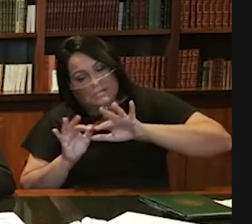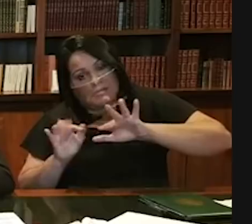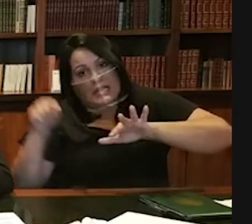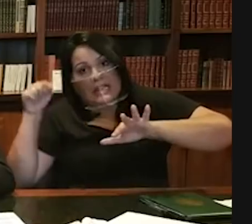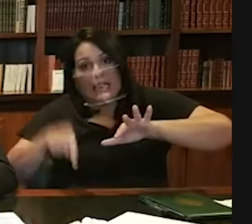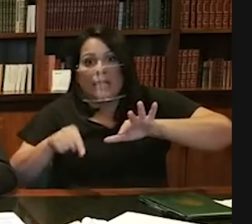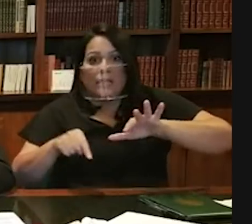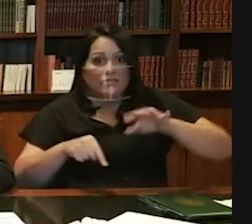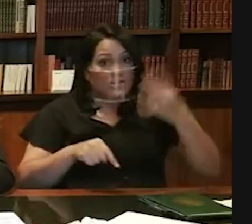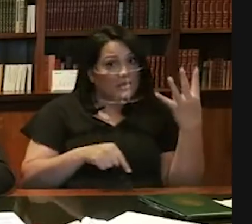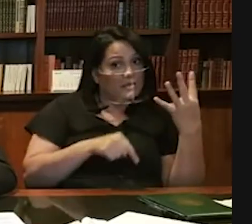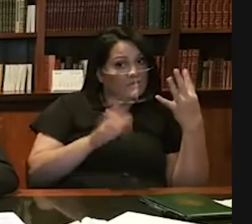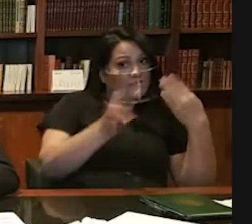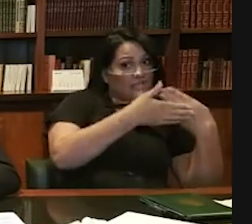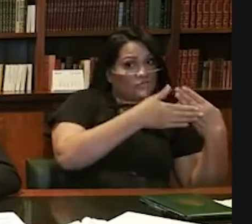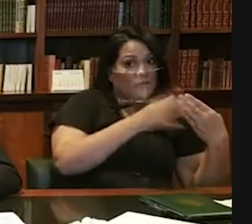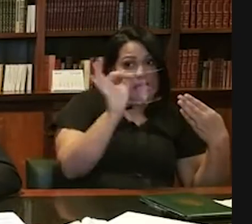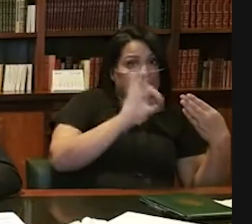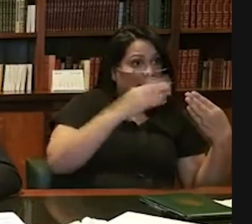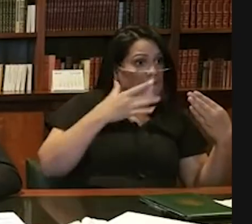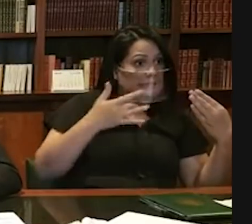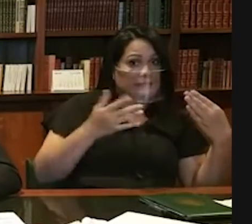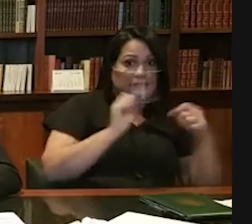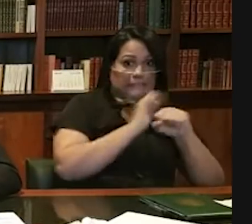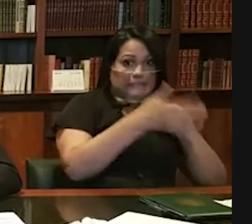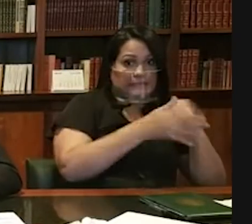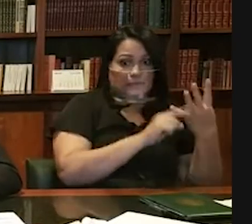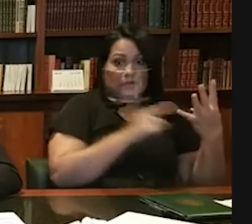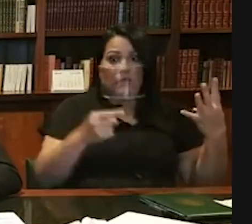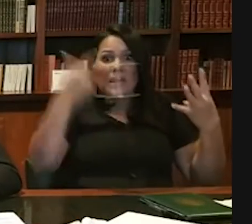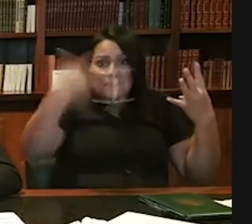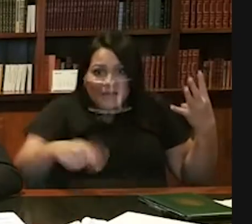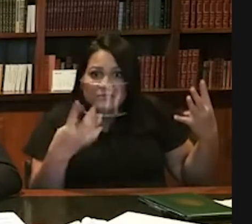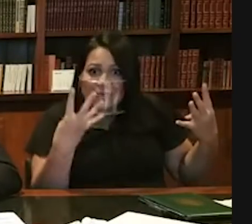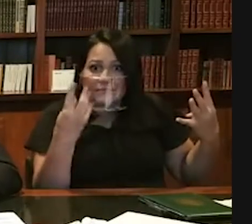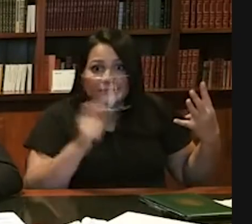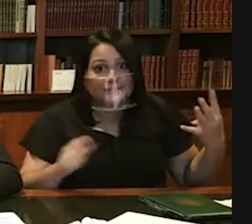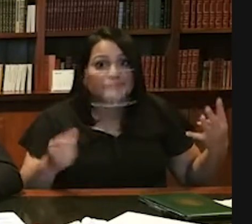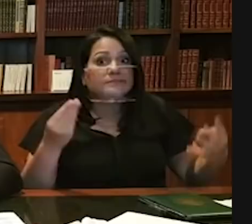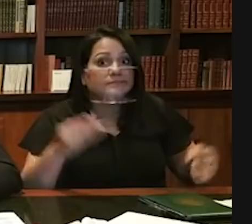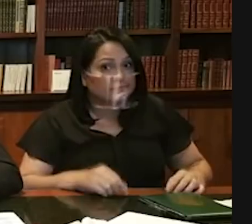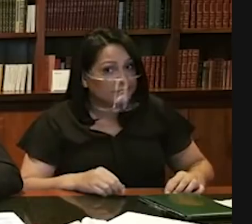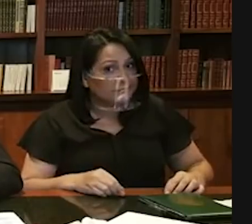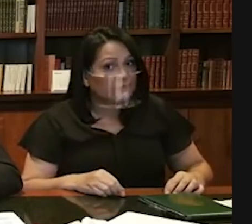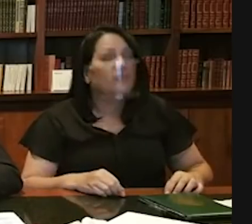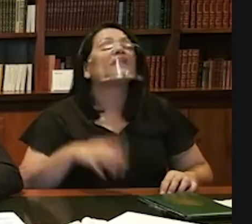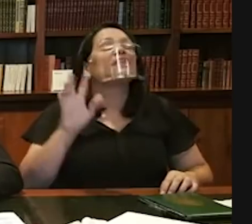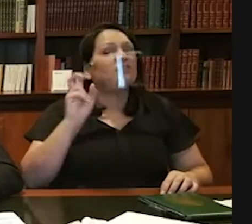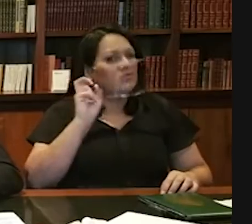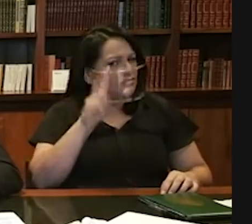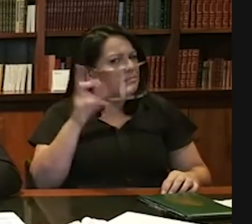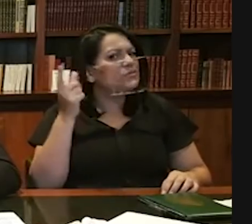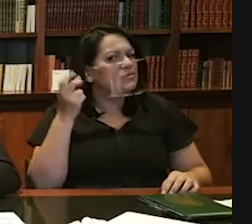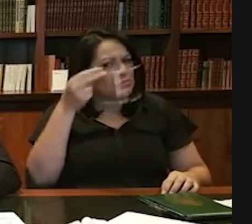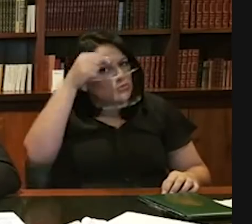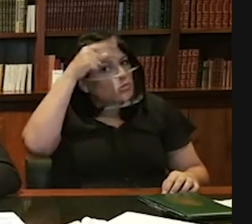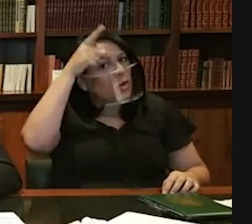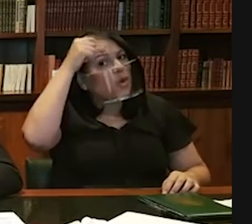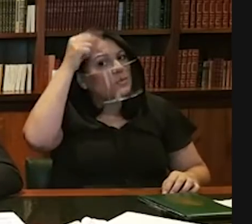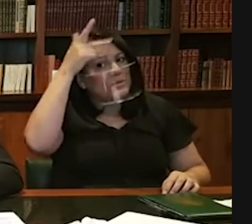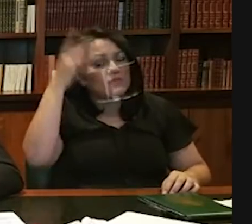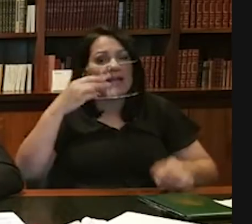ou não, que tem muito prefeito... É verdadeiro, sim. Muitos prefeitos, o da capital também, quer abrir e o governador não quer. Então tá havendo